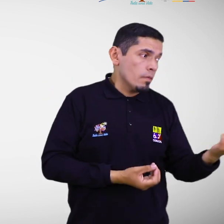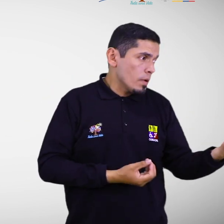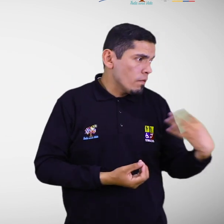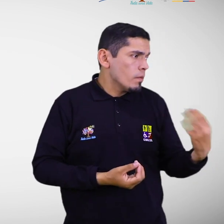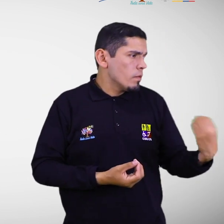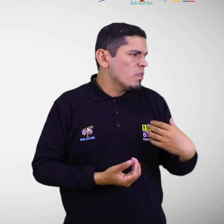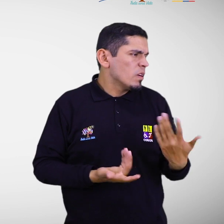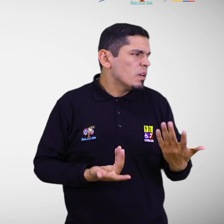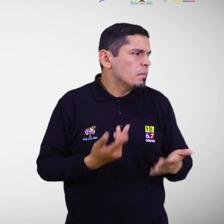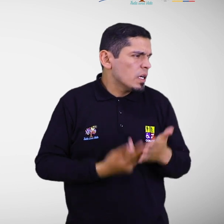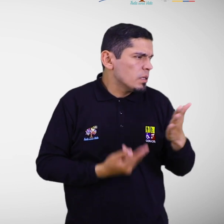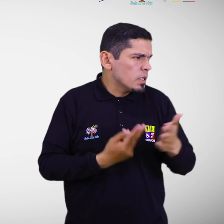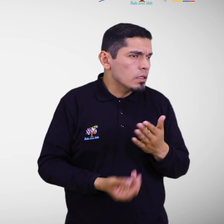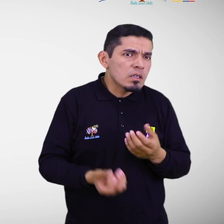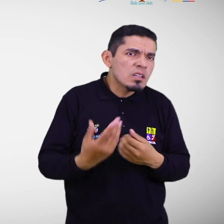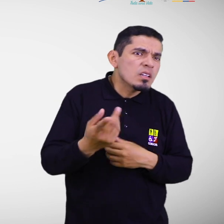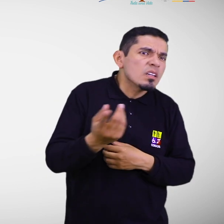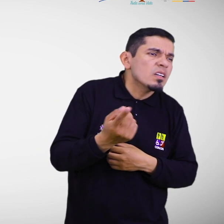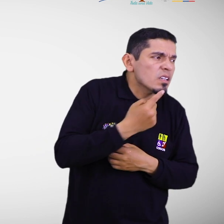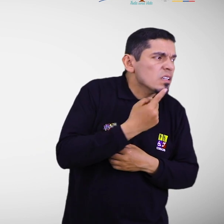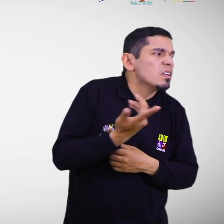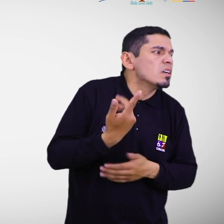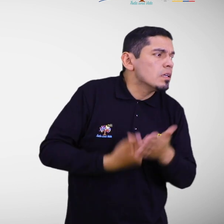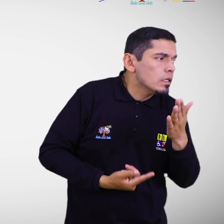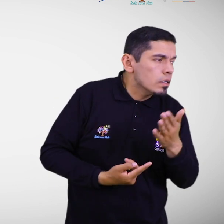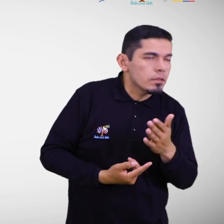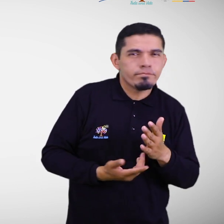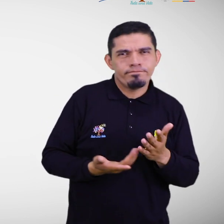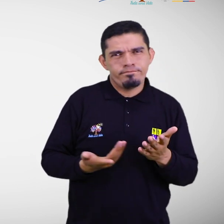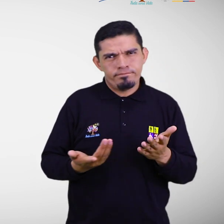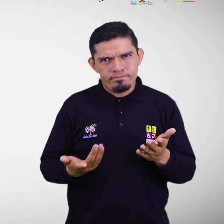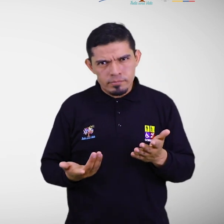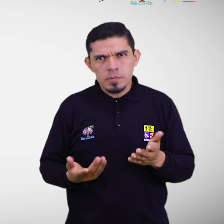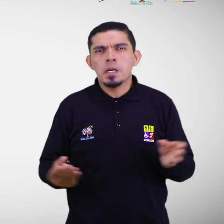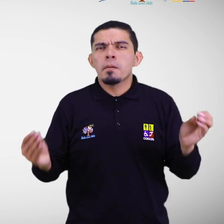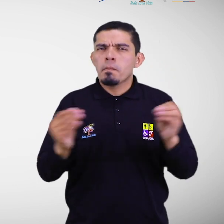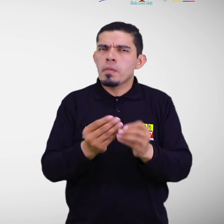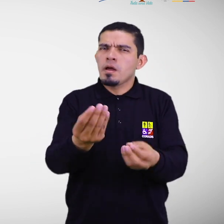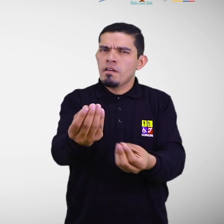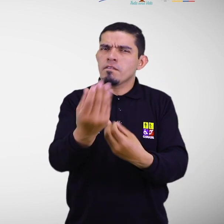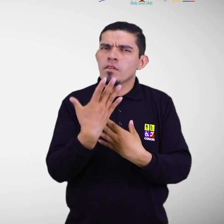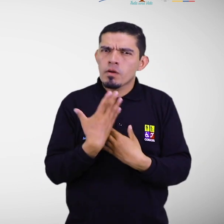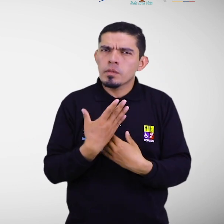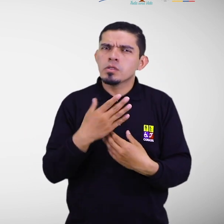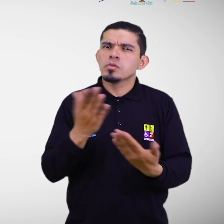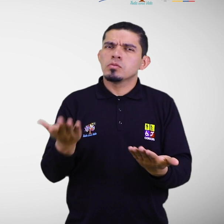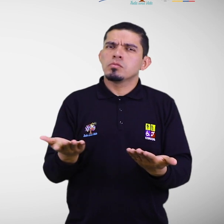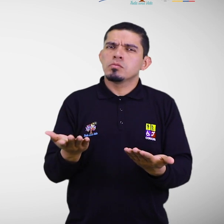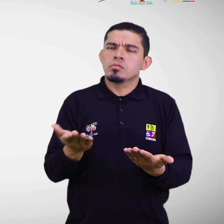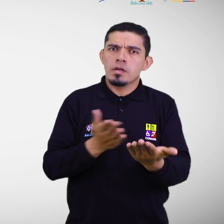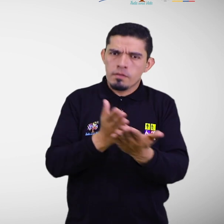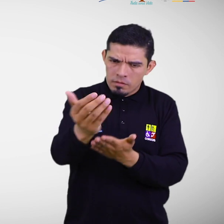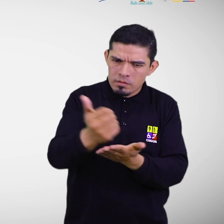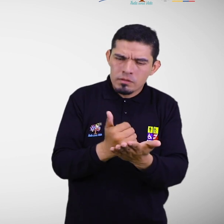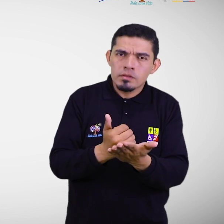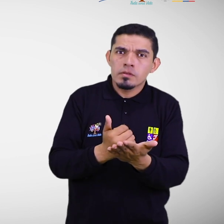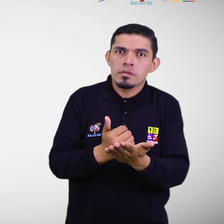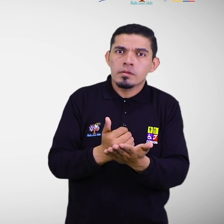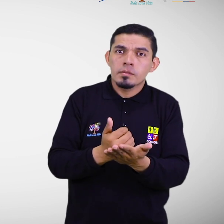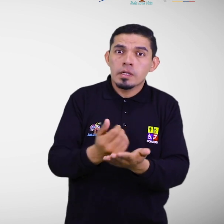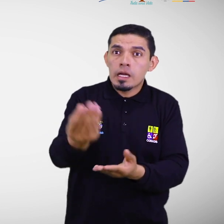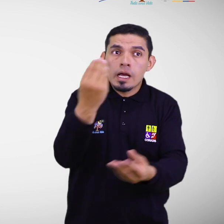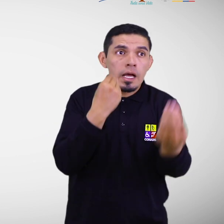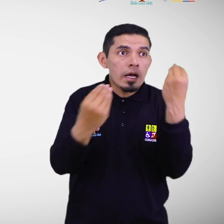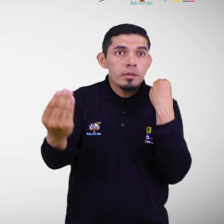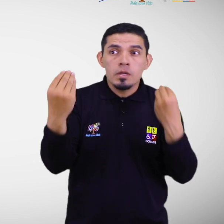información del sistema de alerta temprana. Se debe generar información en formatos accesibles, para que las señales de